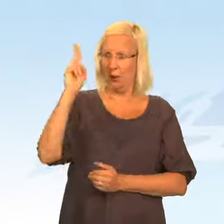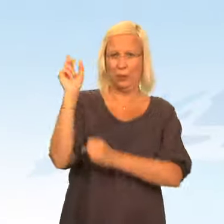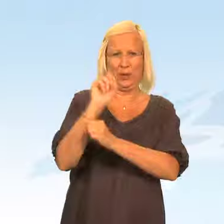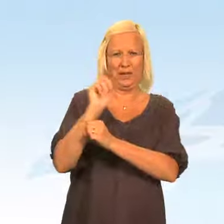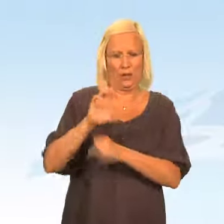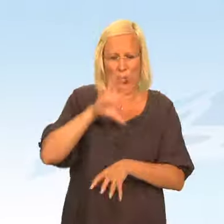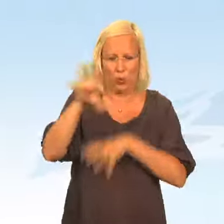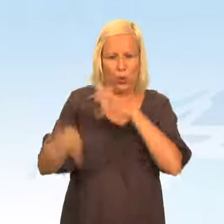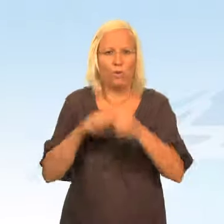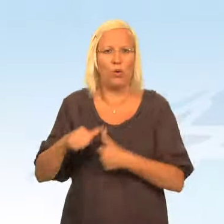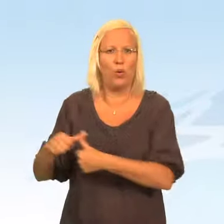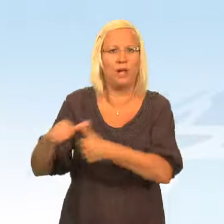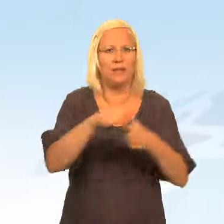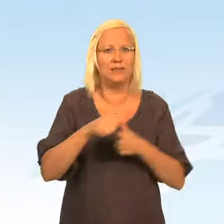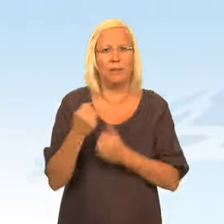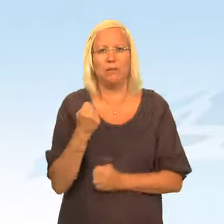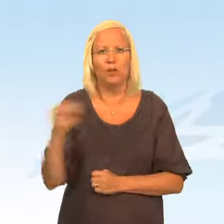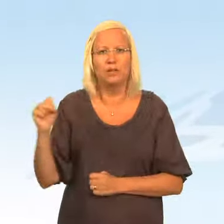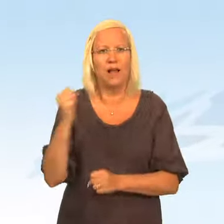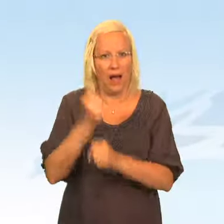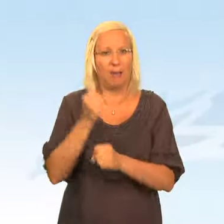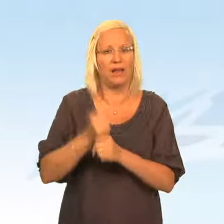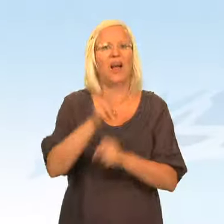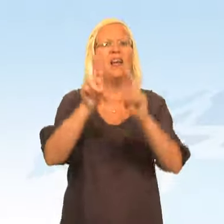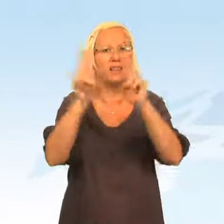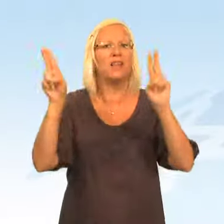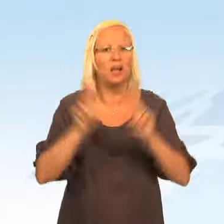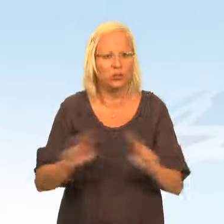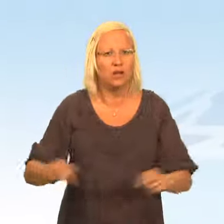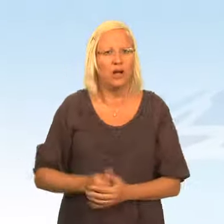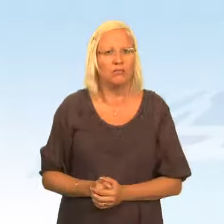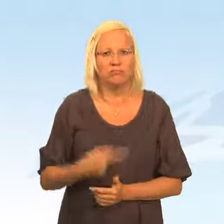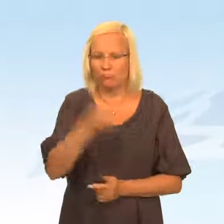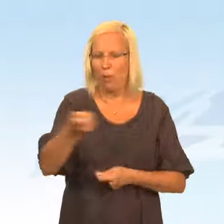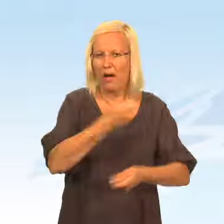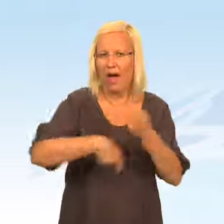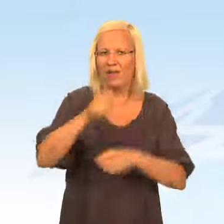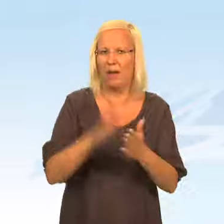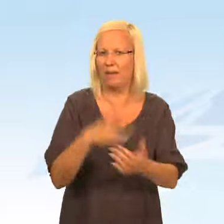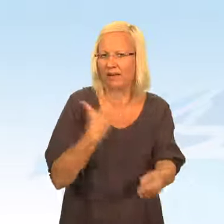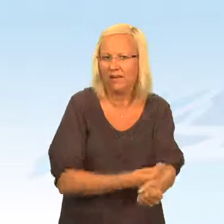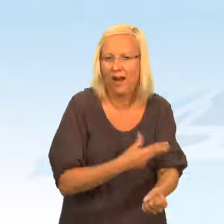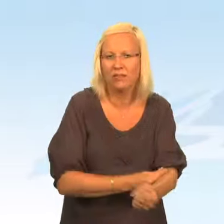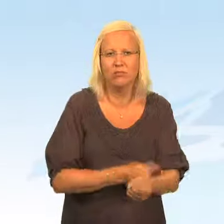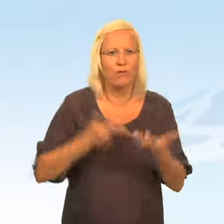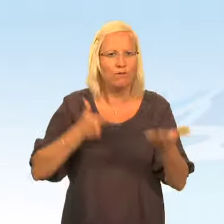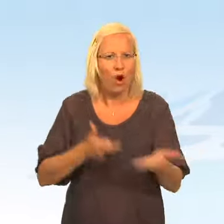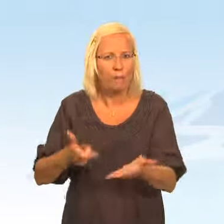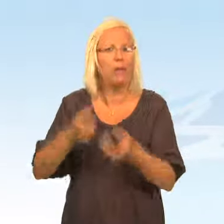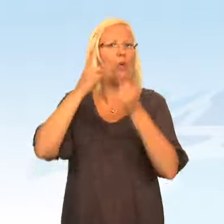Dagens grova organiserade brottslighet arbetar internationellt och handlar med både knark, vapen